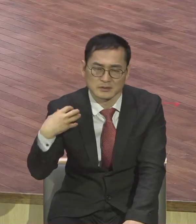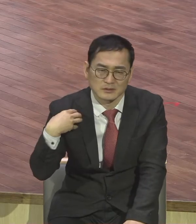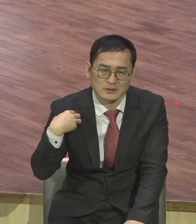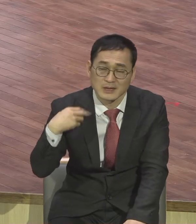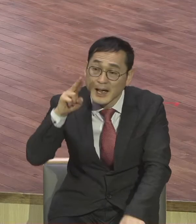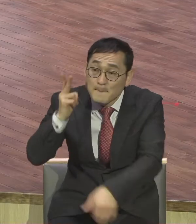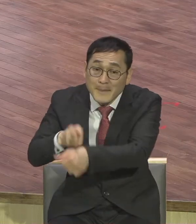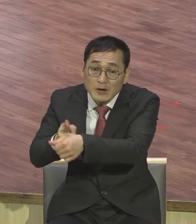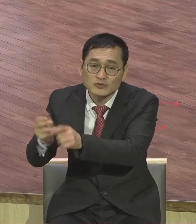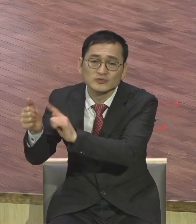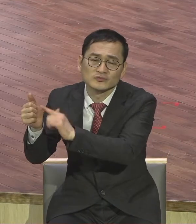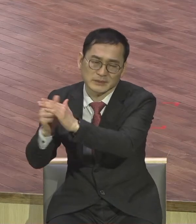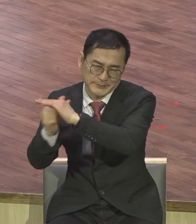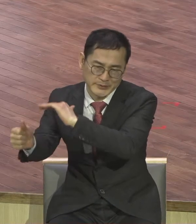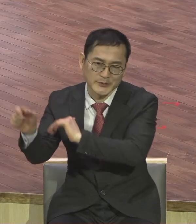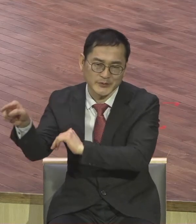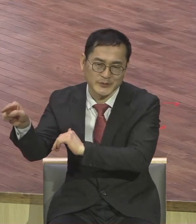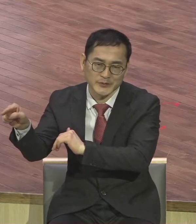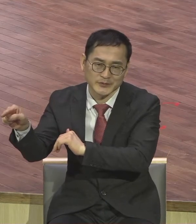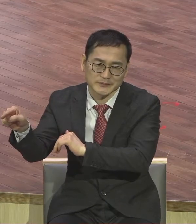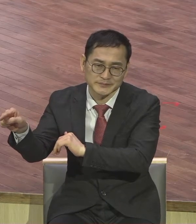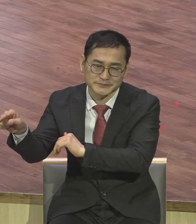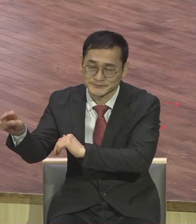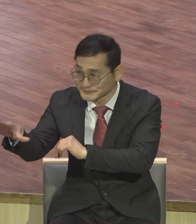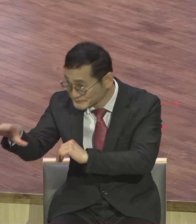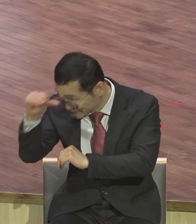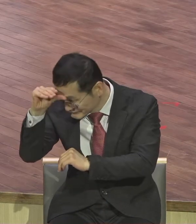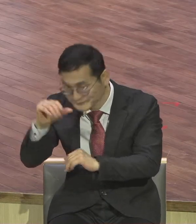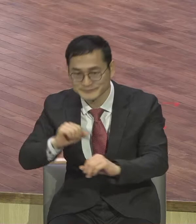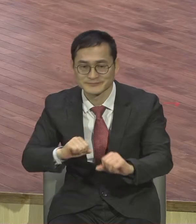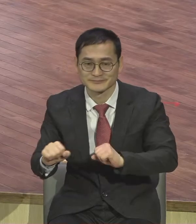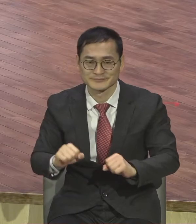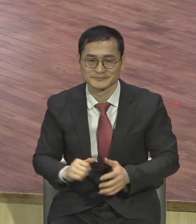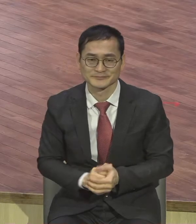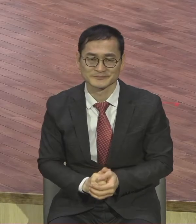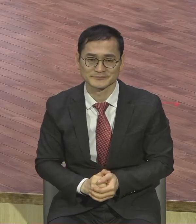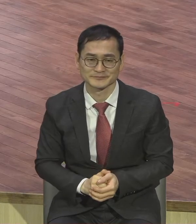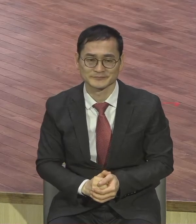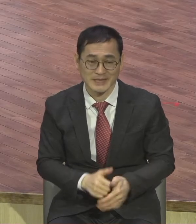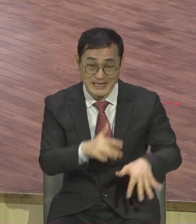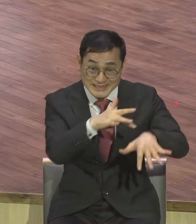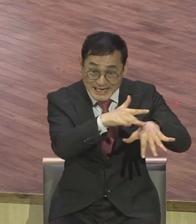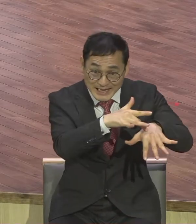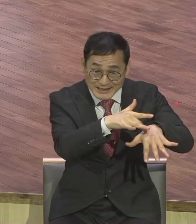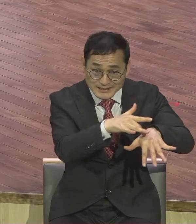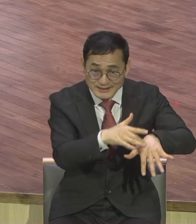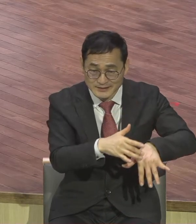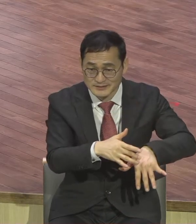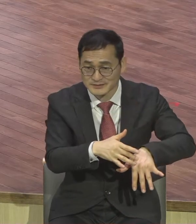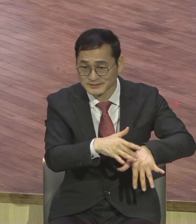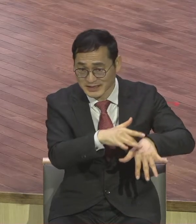특별히 사단이 만들어준 영적인 병 마음의 병 정신의 병